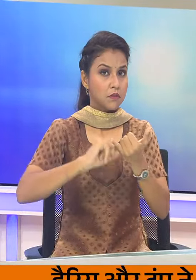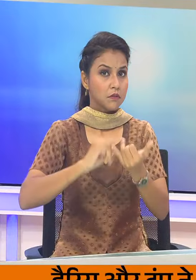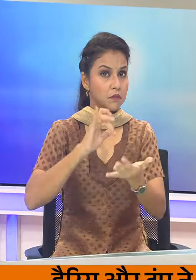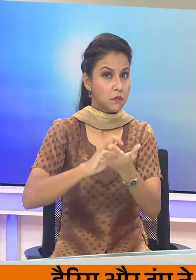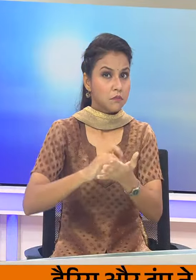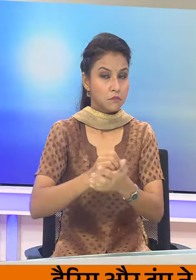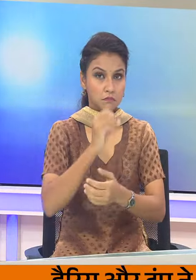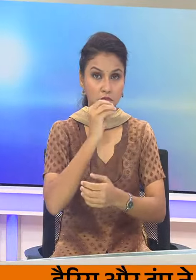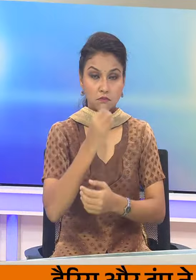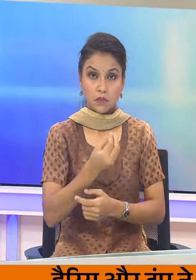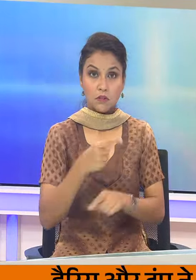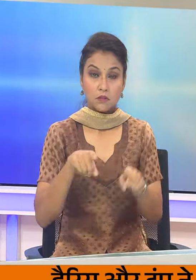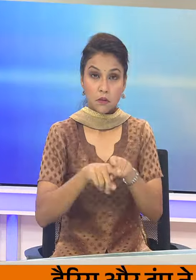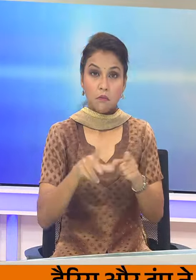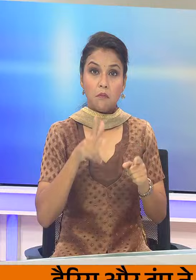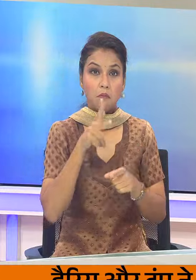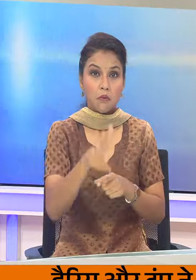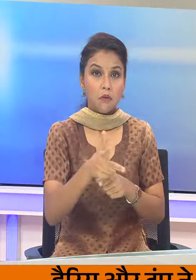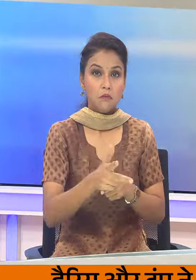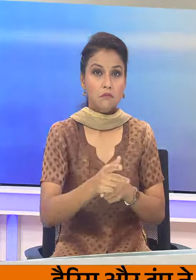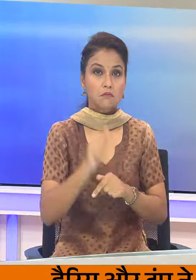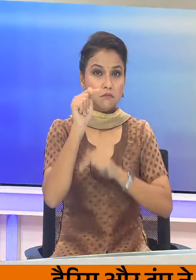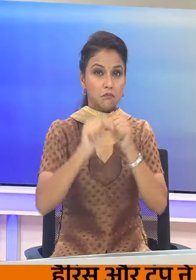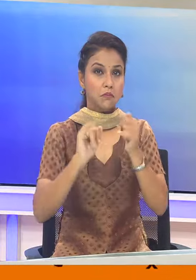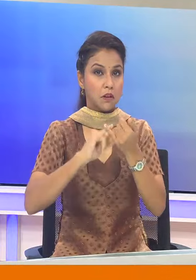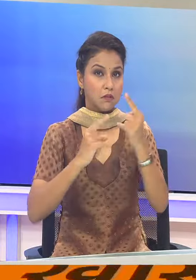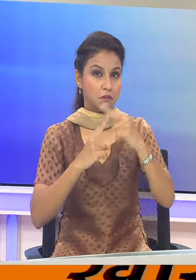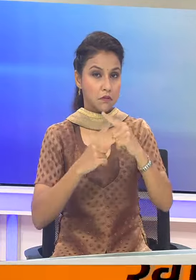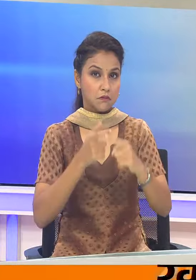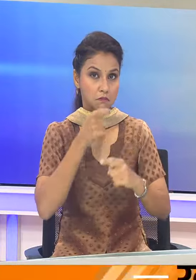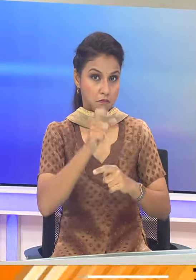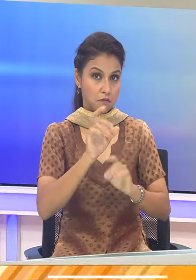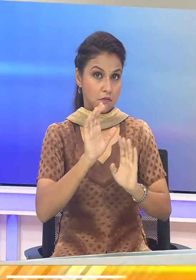में अल्प संख्यकों को निशाना बनाया है।